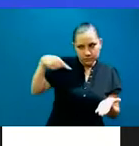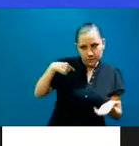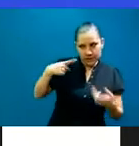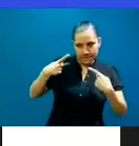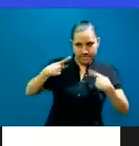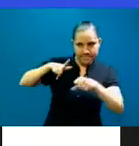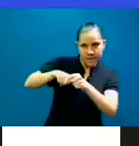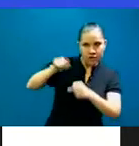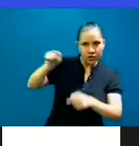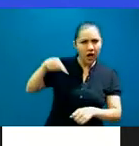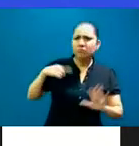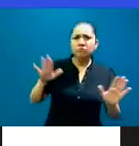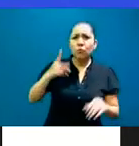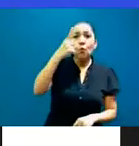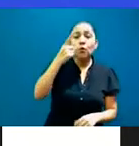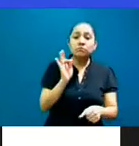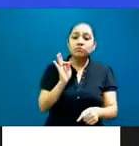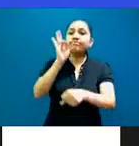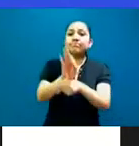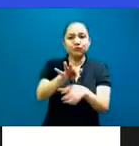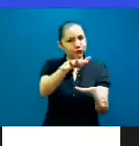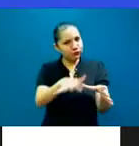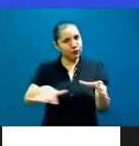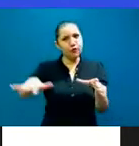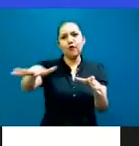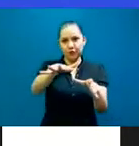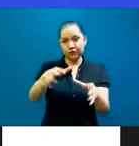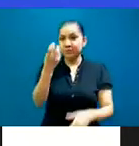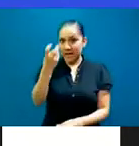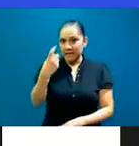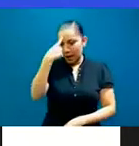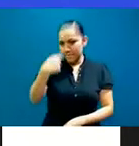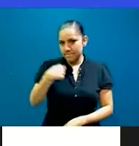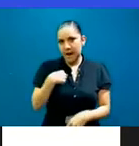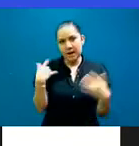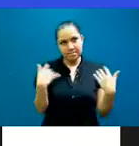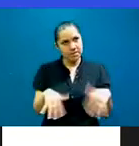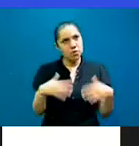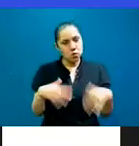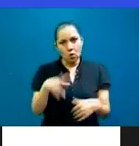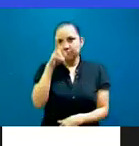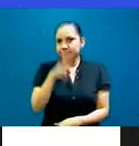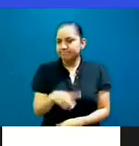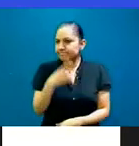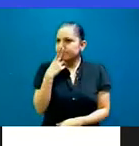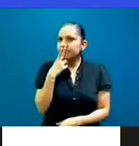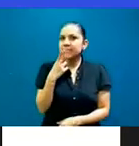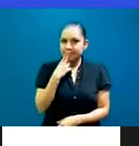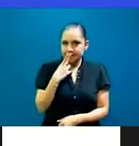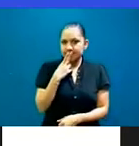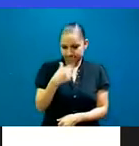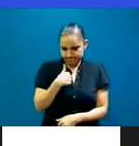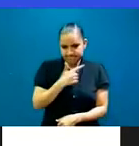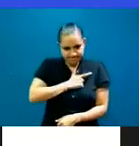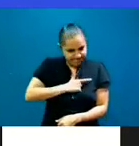Eso es algo que yo valoro muchísimo, que me ha encantado y que hoy me hace comprender muchas